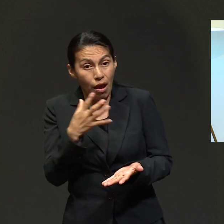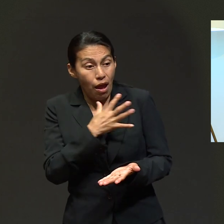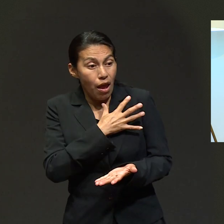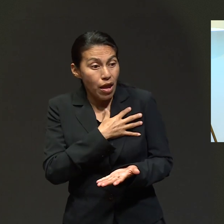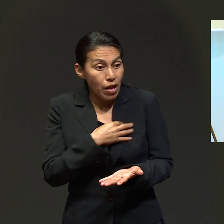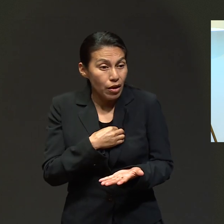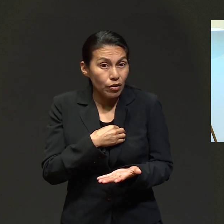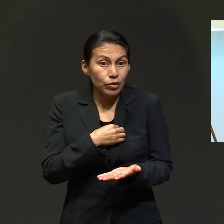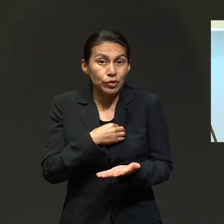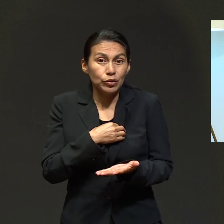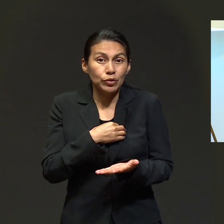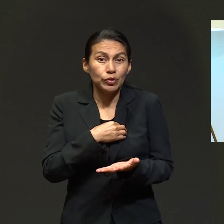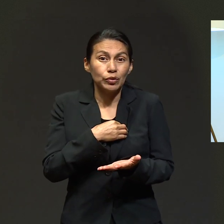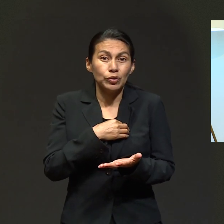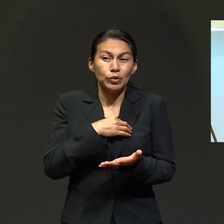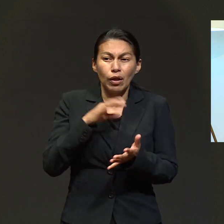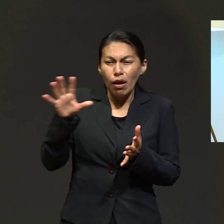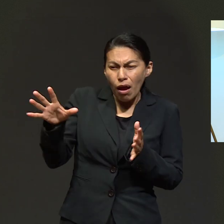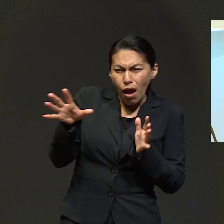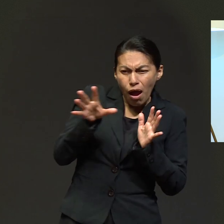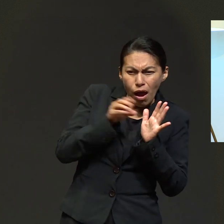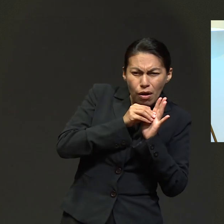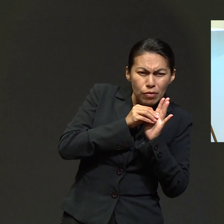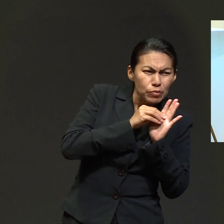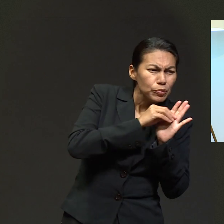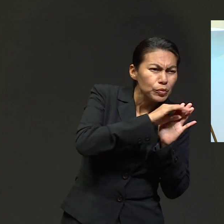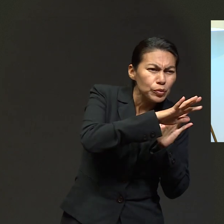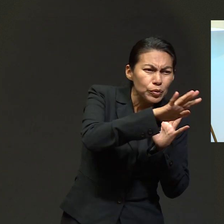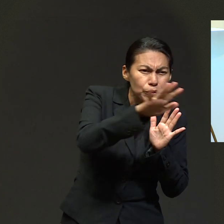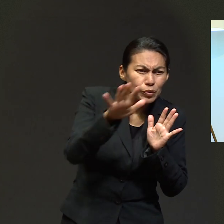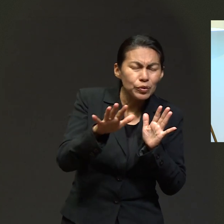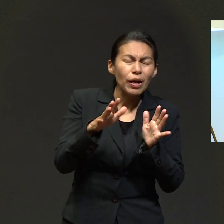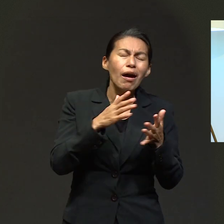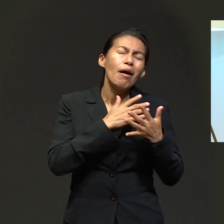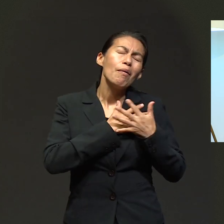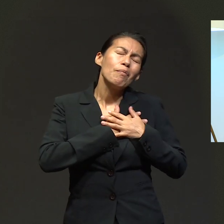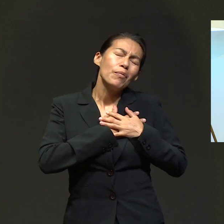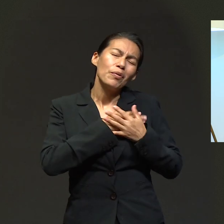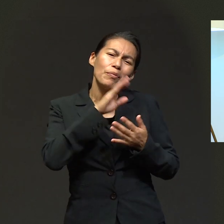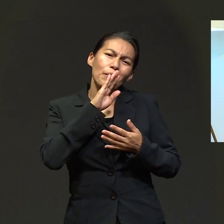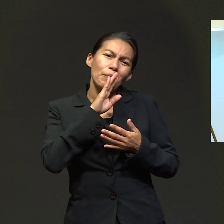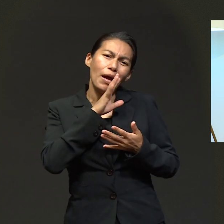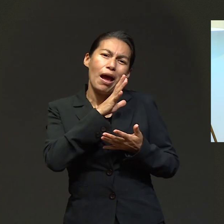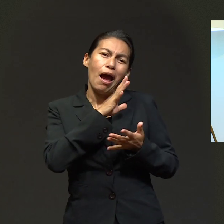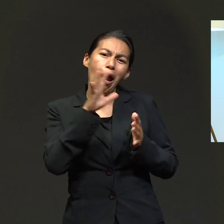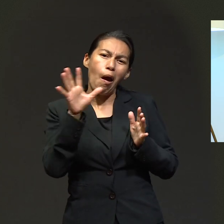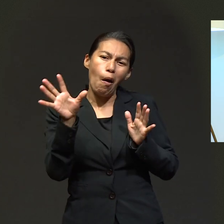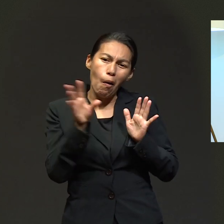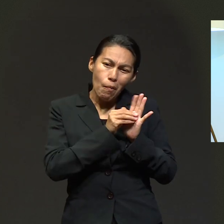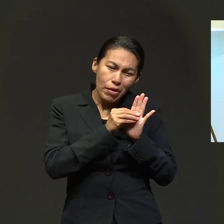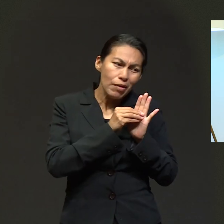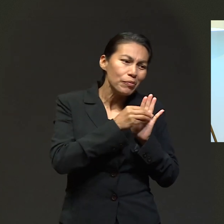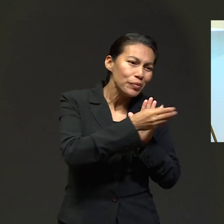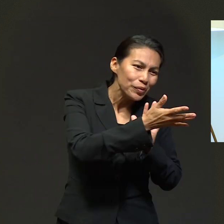los hijos puedan expresar toda la hermosura que ve el amor de una madre.